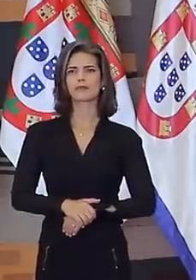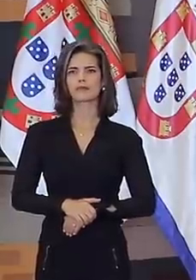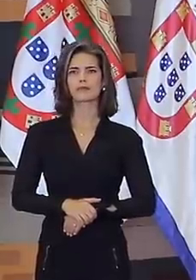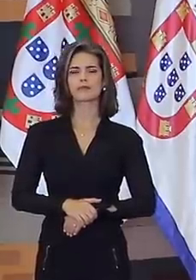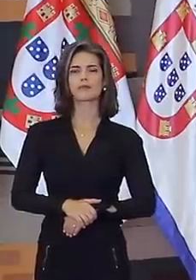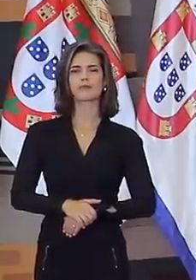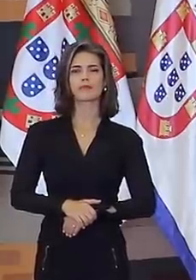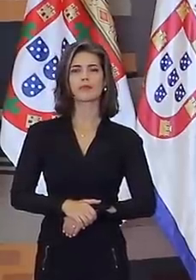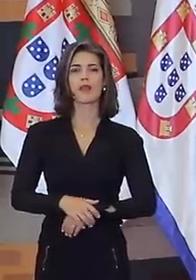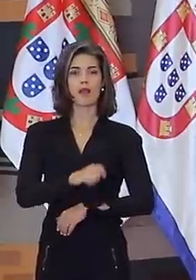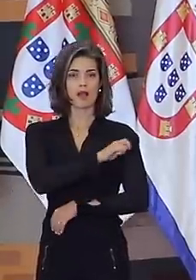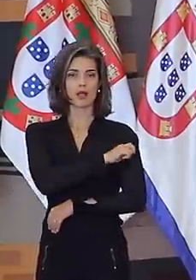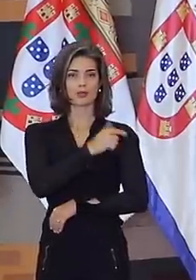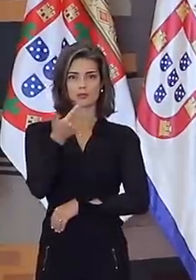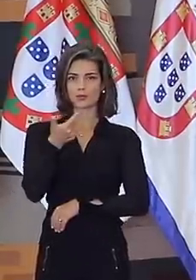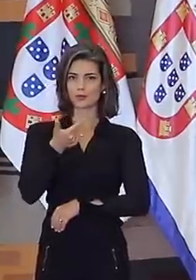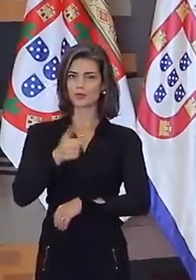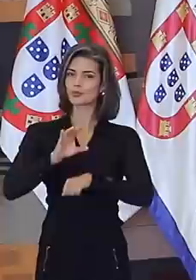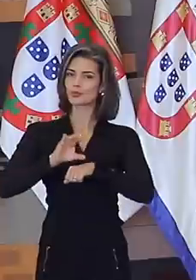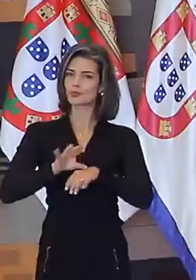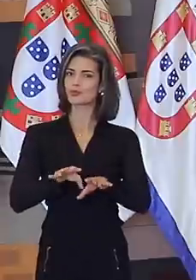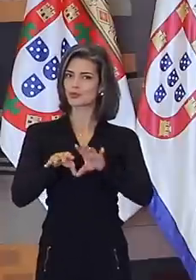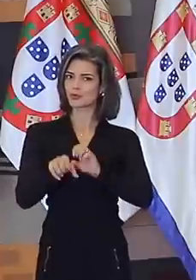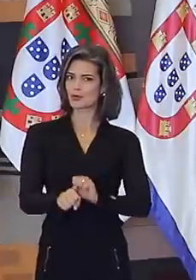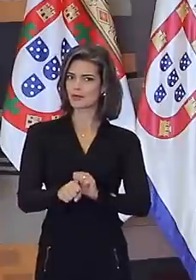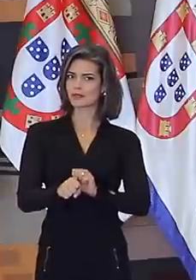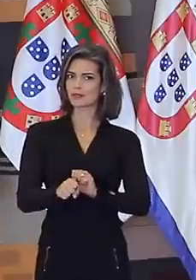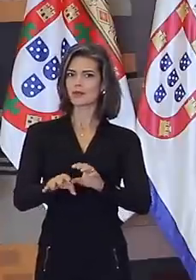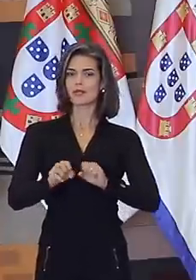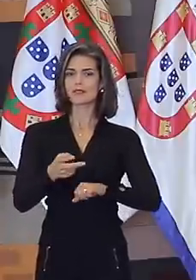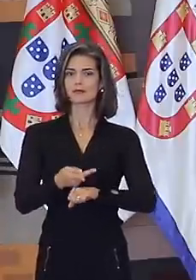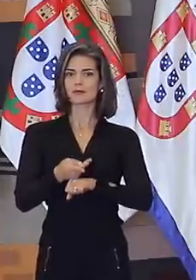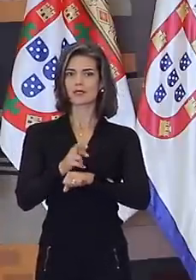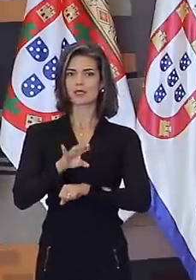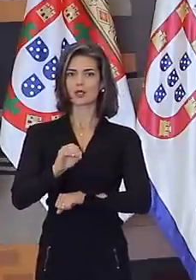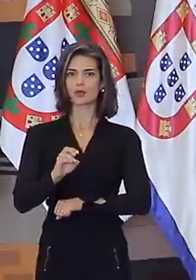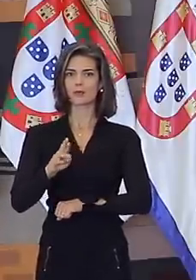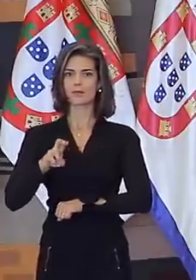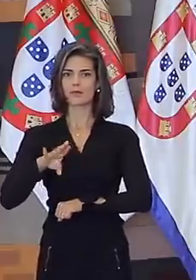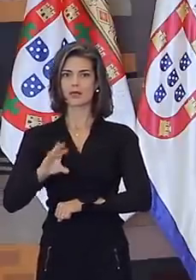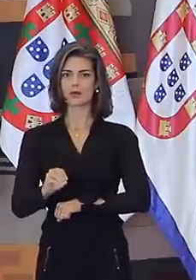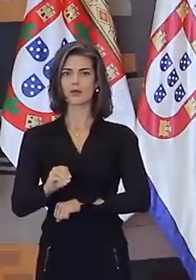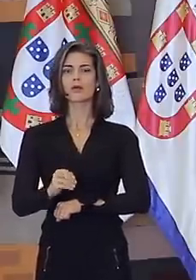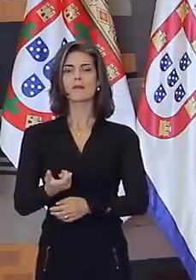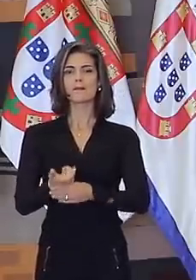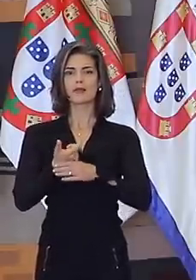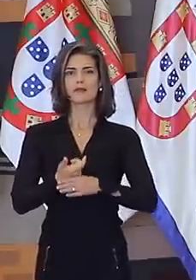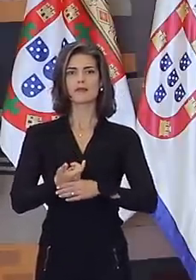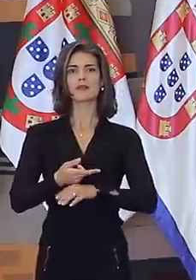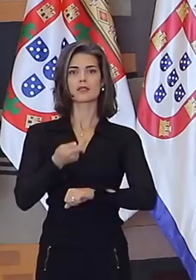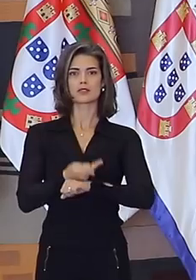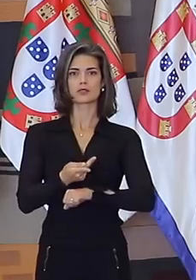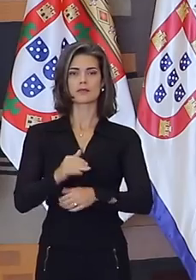Pelo segundo lugar no curso de formação, recebe o prêmio Rio Branco, medalha de prata, o